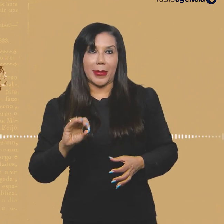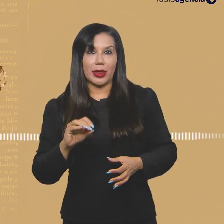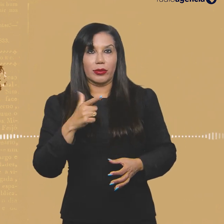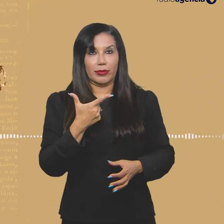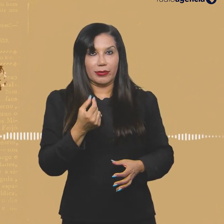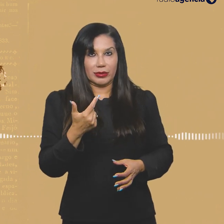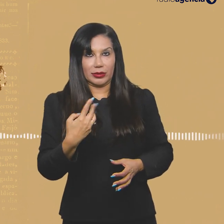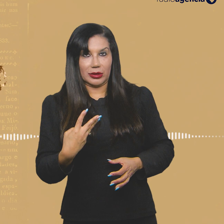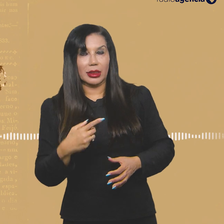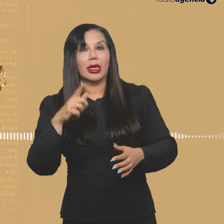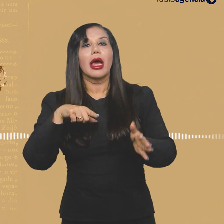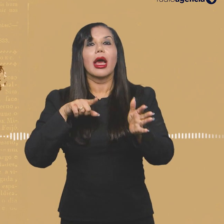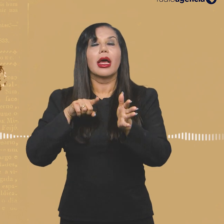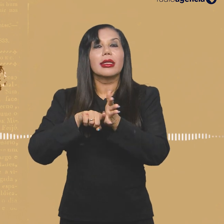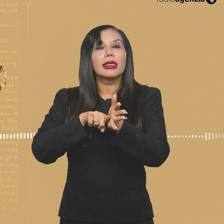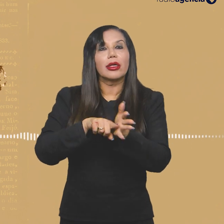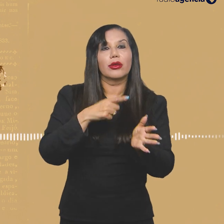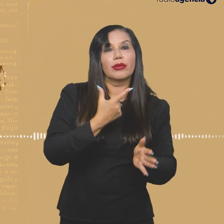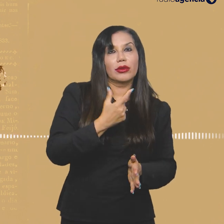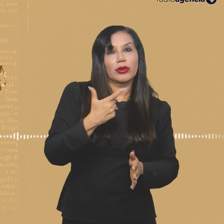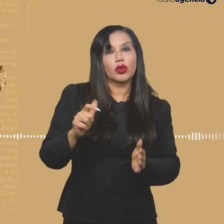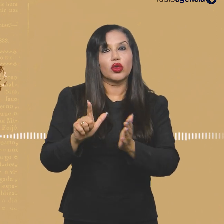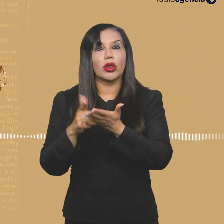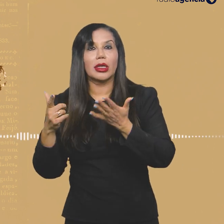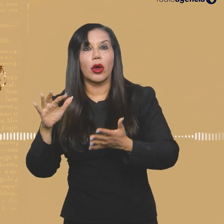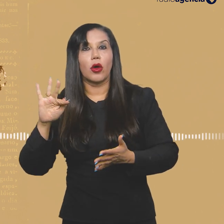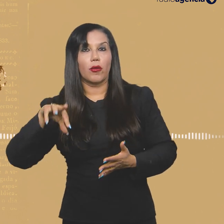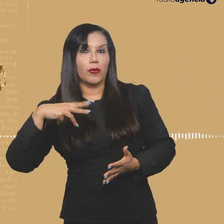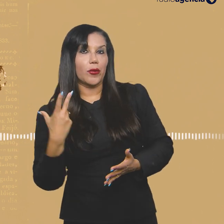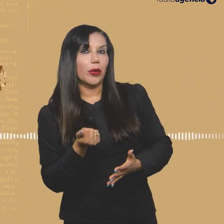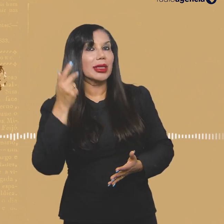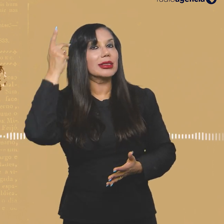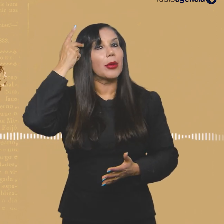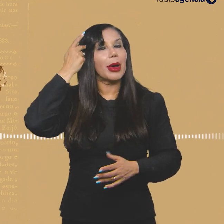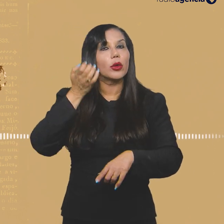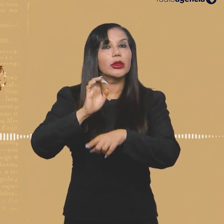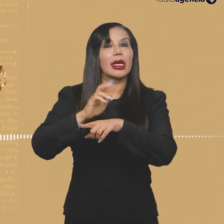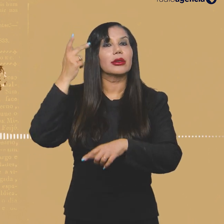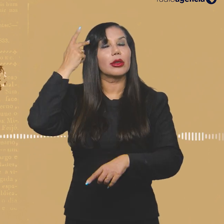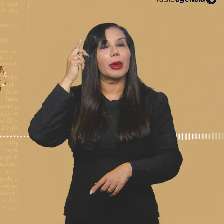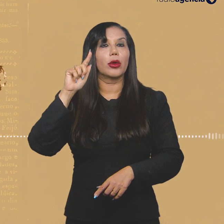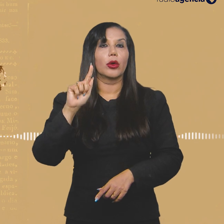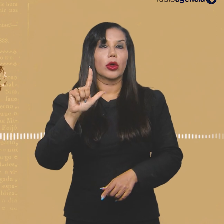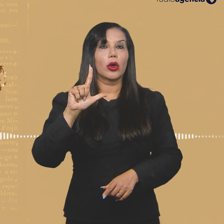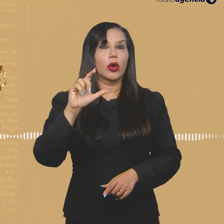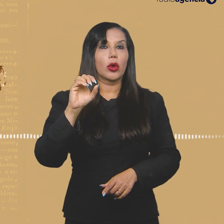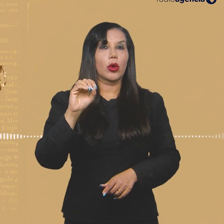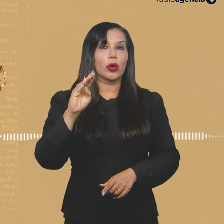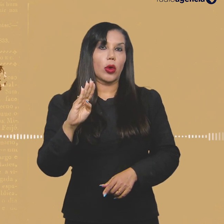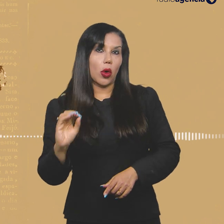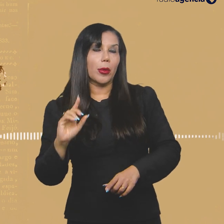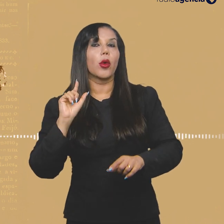2023, com dados de 2021 dos jornais Folha de São Paulo, Estado de São Paulo e o Globo.